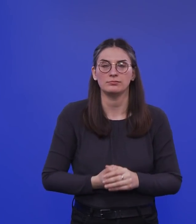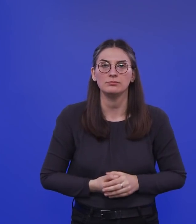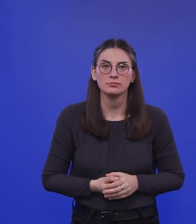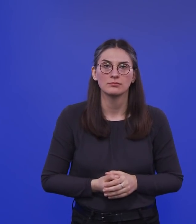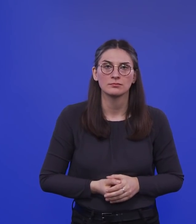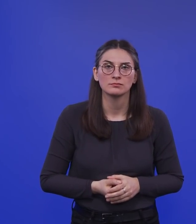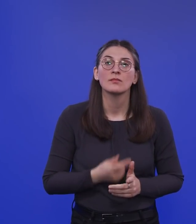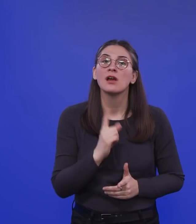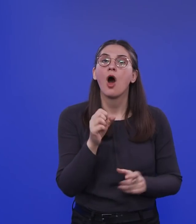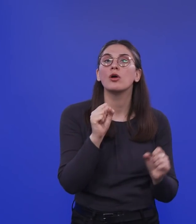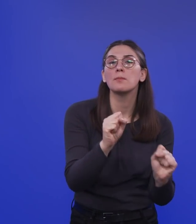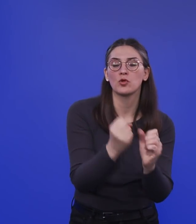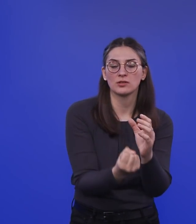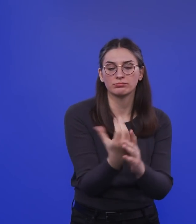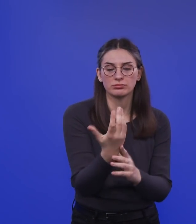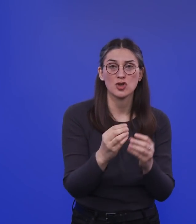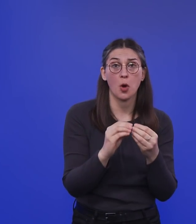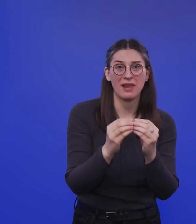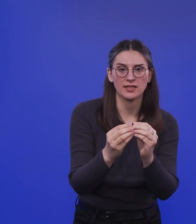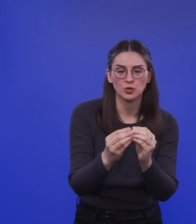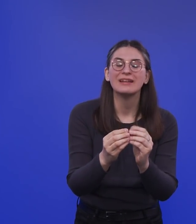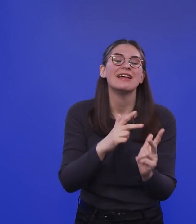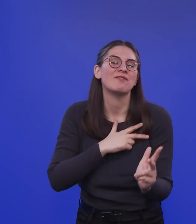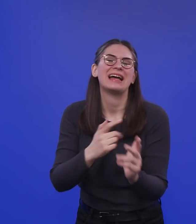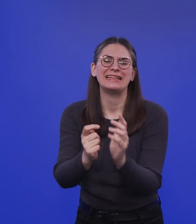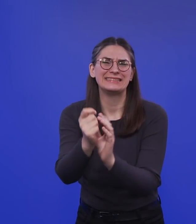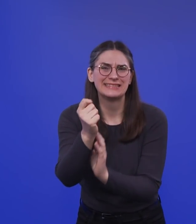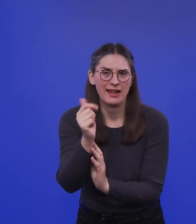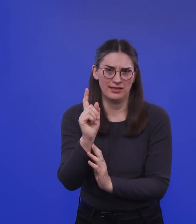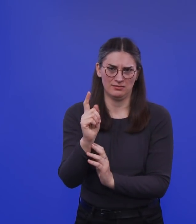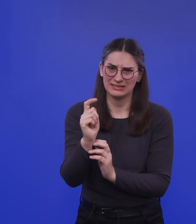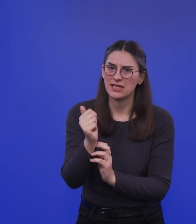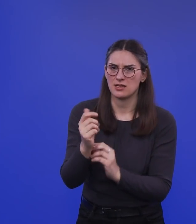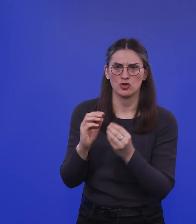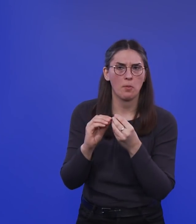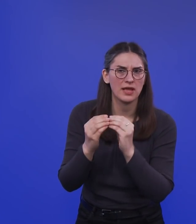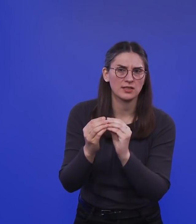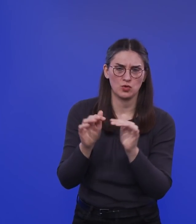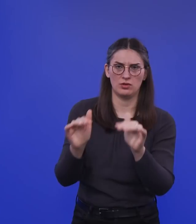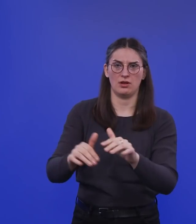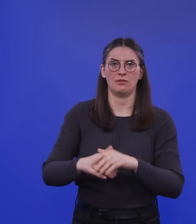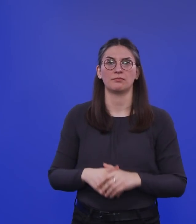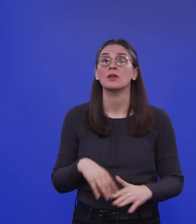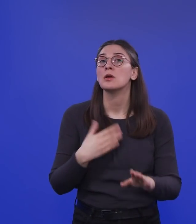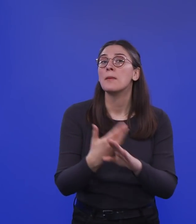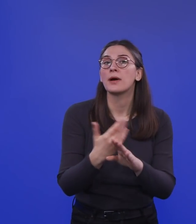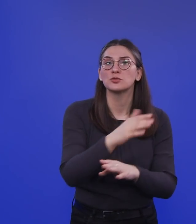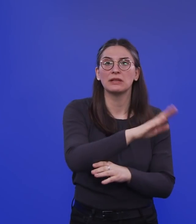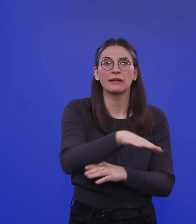entstehen können, die selten sind. Das muss man also wirklich unbedingt immer dazu sagen. Also es gibt ja bei den Kindern beispielsweise dieses bekannte